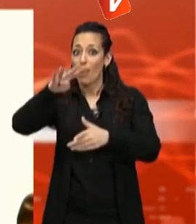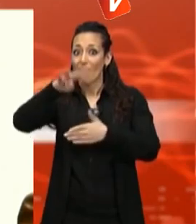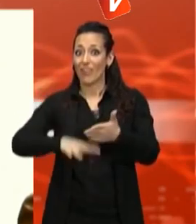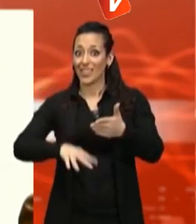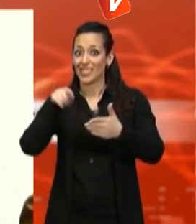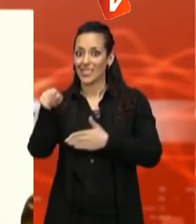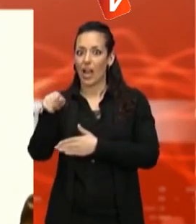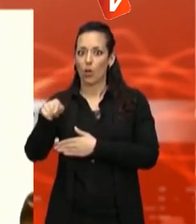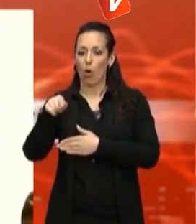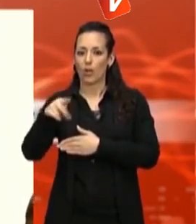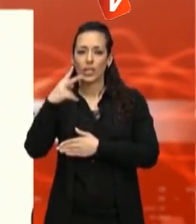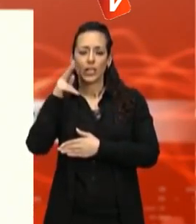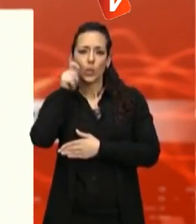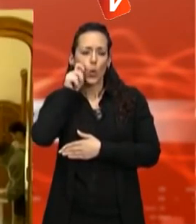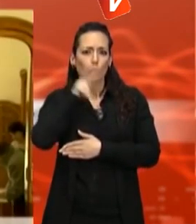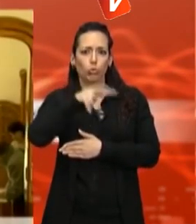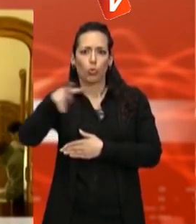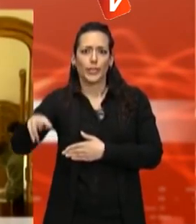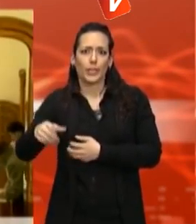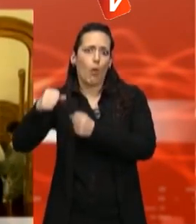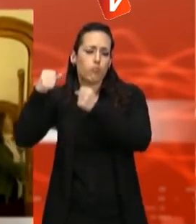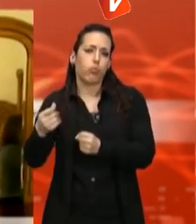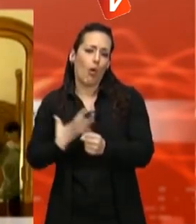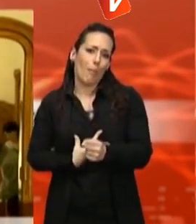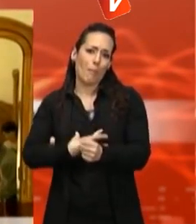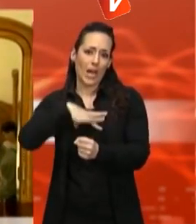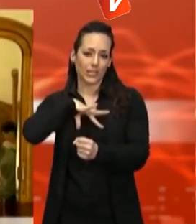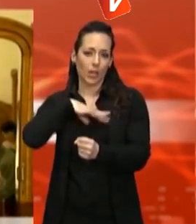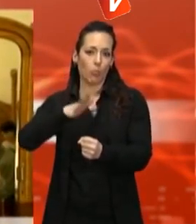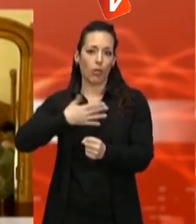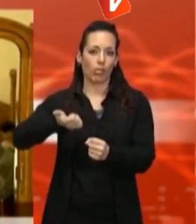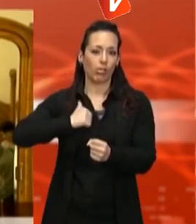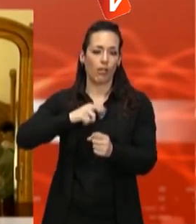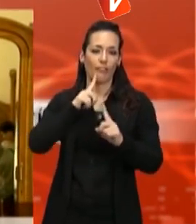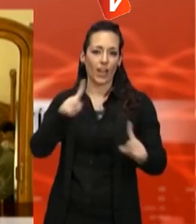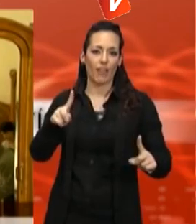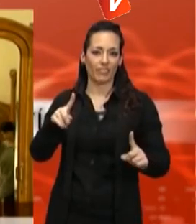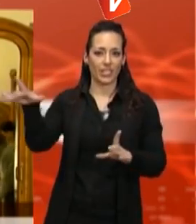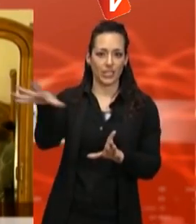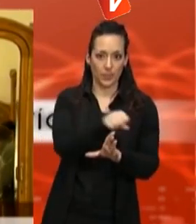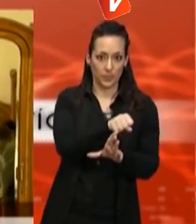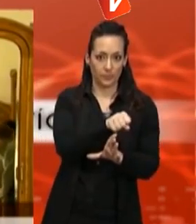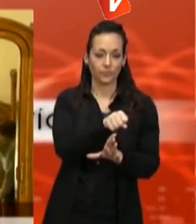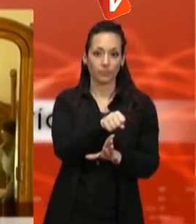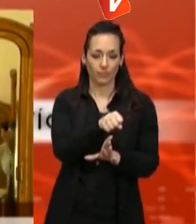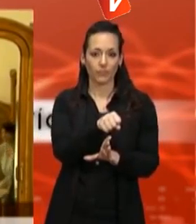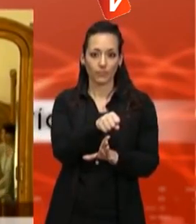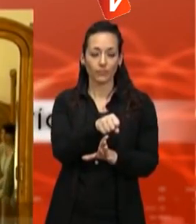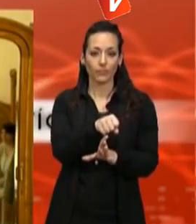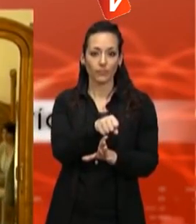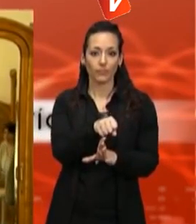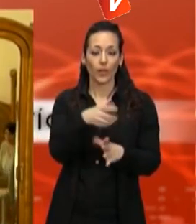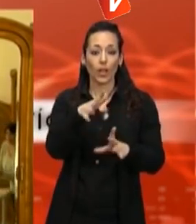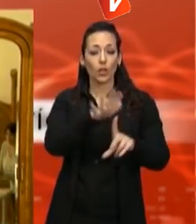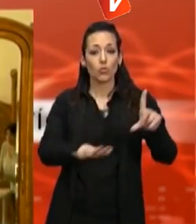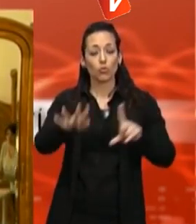i beneficiar-se de la seva proximitat. Estem en un punt en què la ciutat de Terrassa està posicionada en molts àmbits